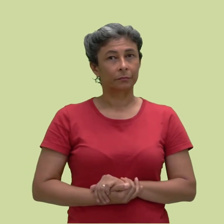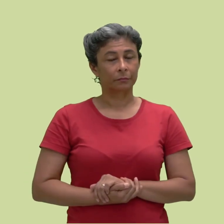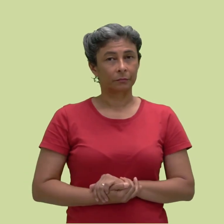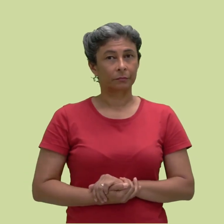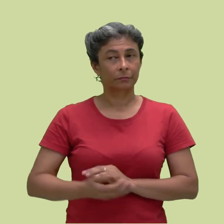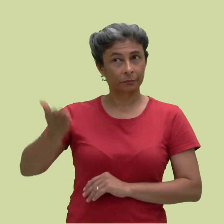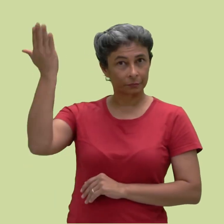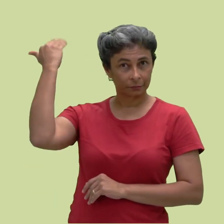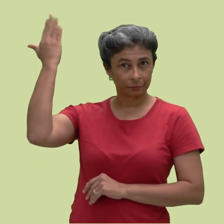passado